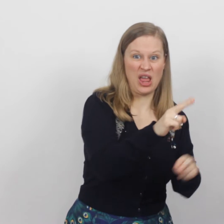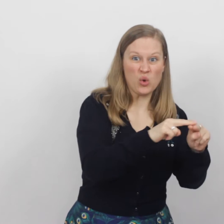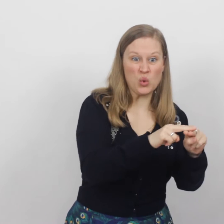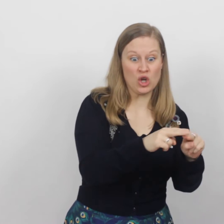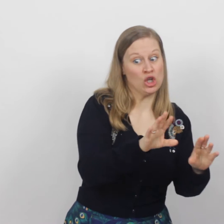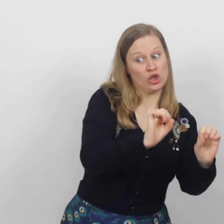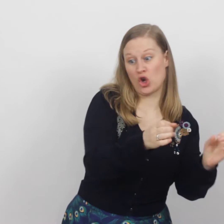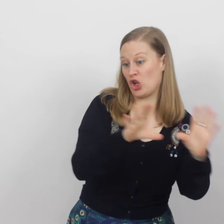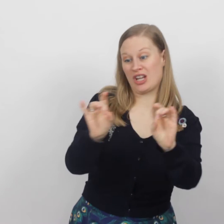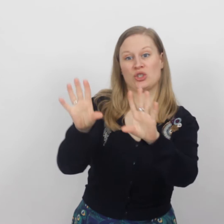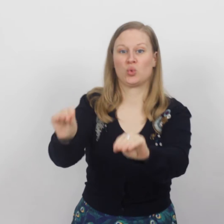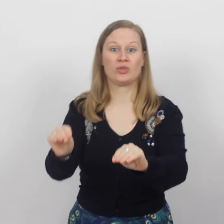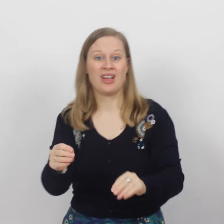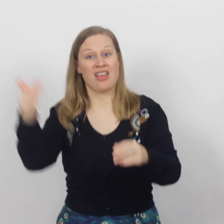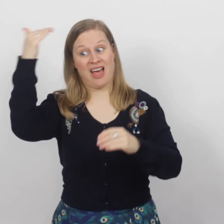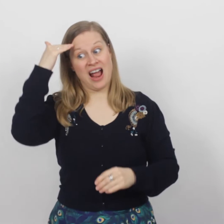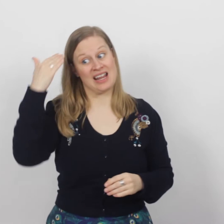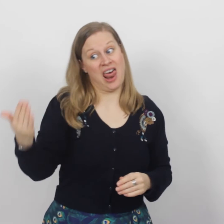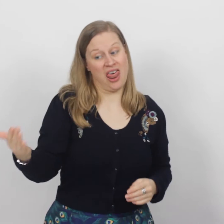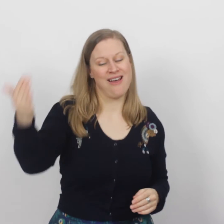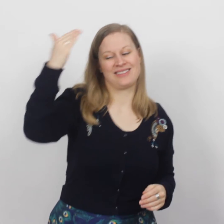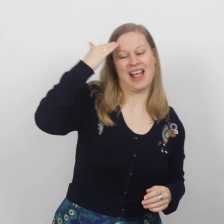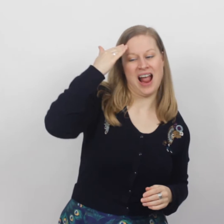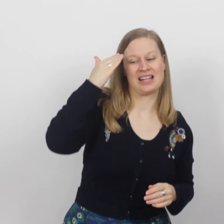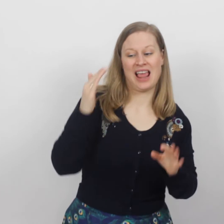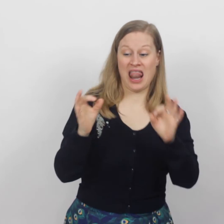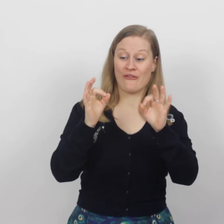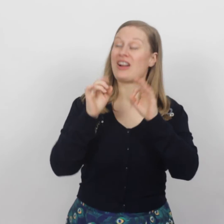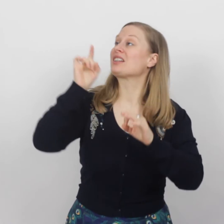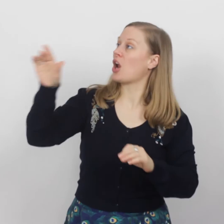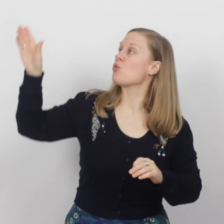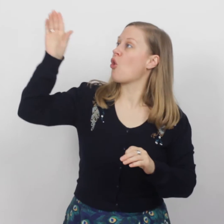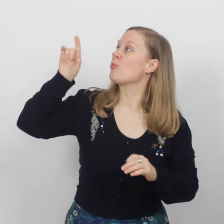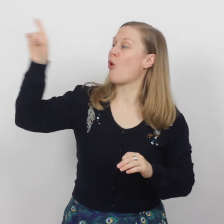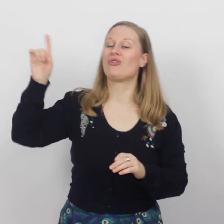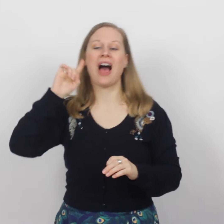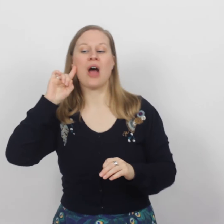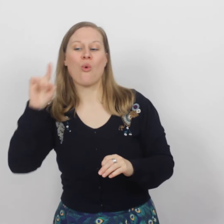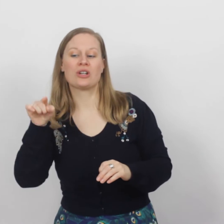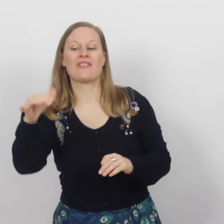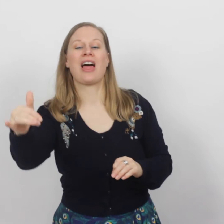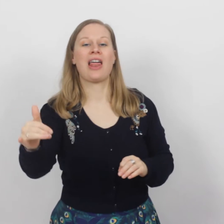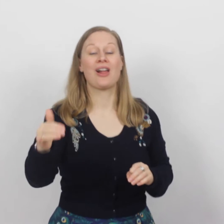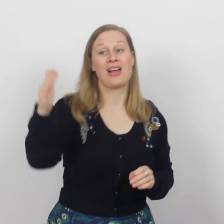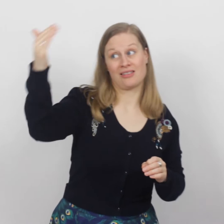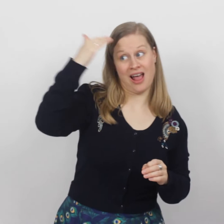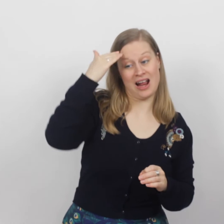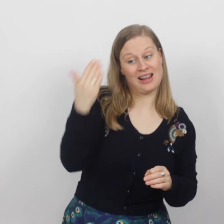Ze delen groen, ze kunnen je niks doen Daniel, Daniel, vertrouw op God, hij hoort je wel Daniel,